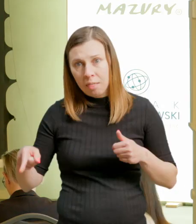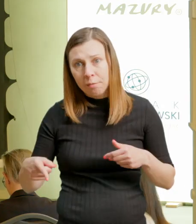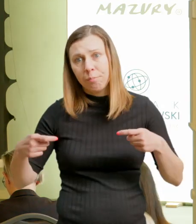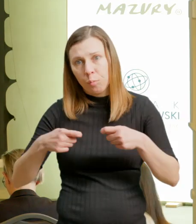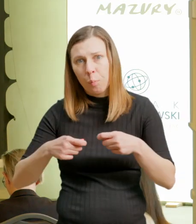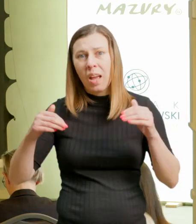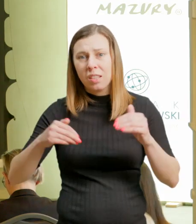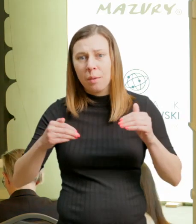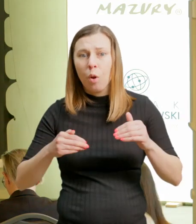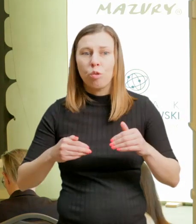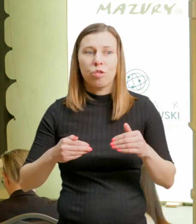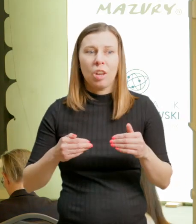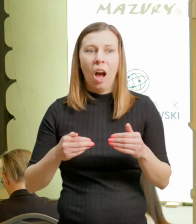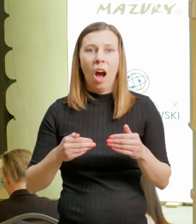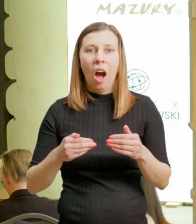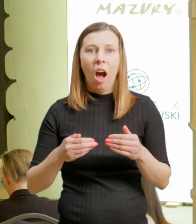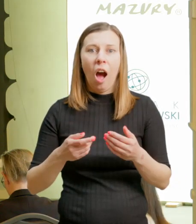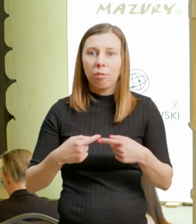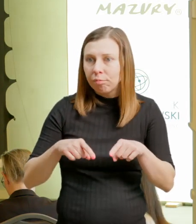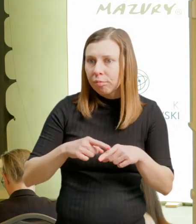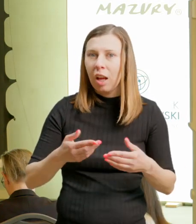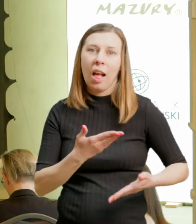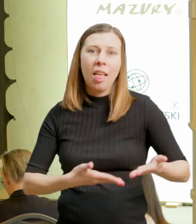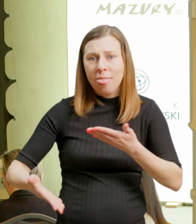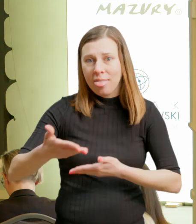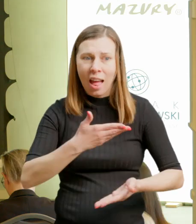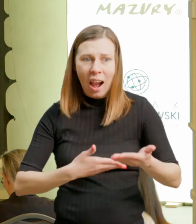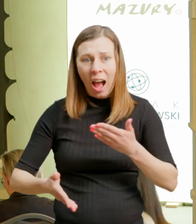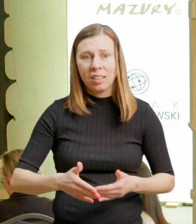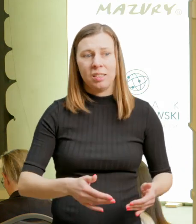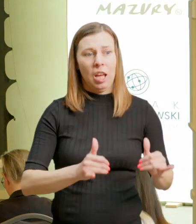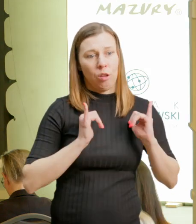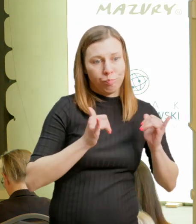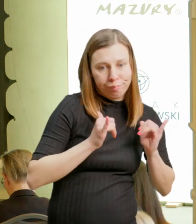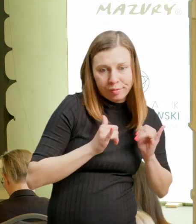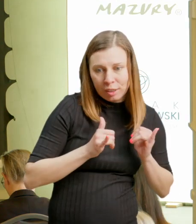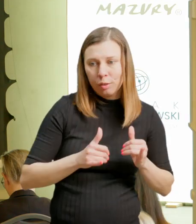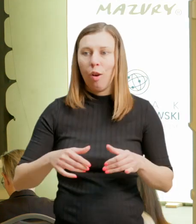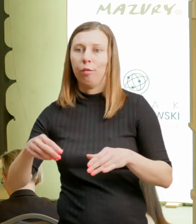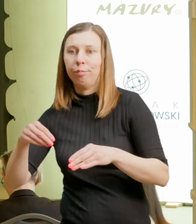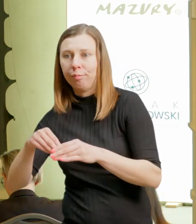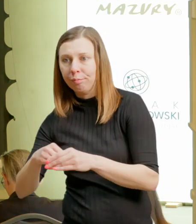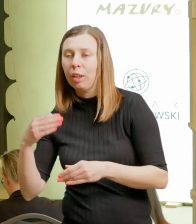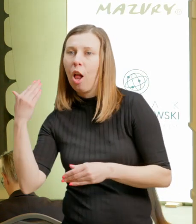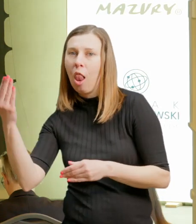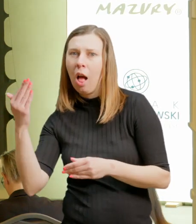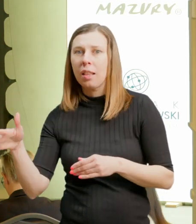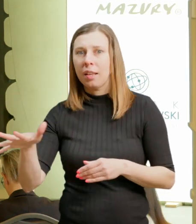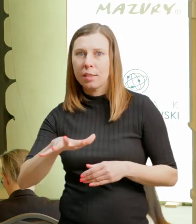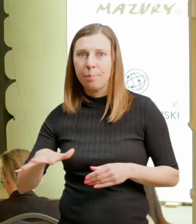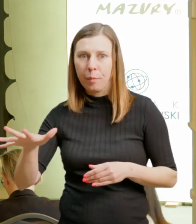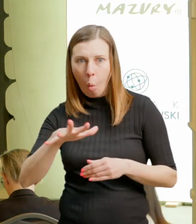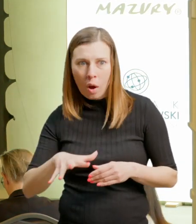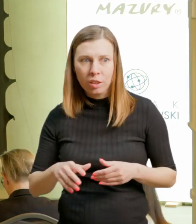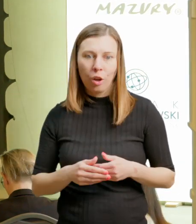lokalnych grupach działania też, tam są pasjonarzy, ale też były osoby, które będą się angażowały jakby w kierunki rozwoju turystyki.